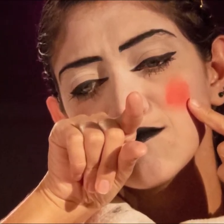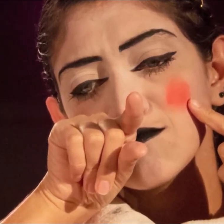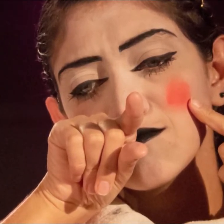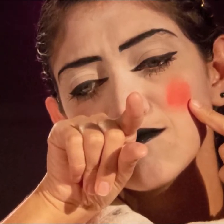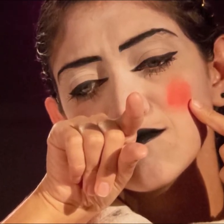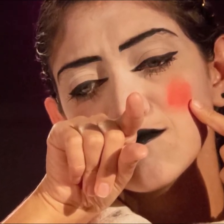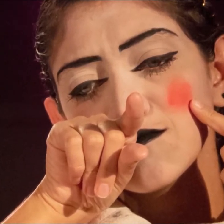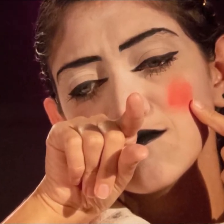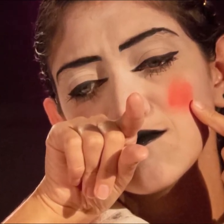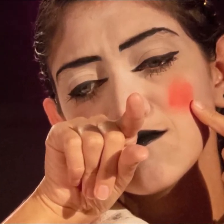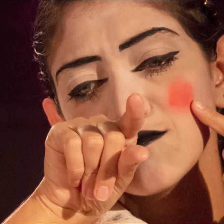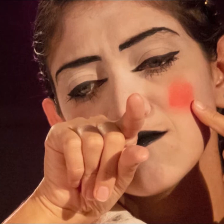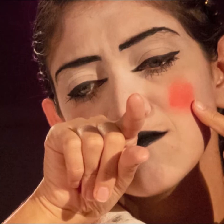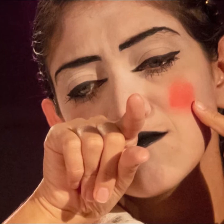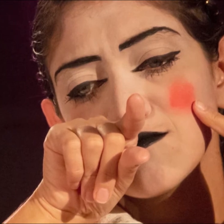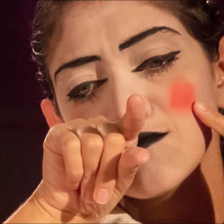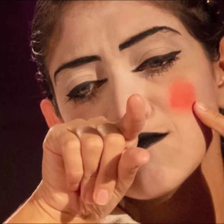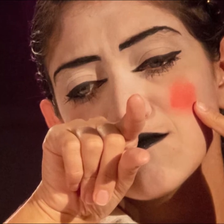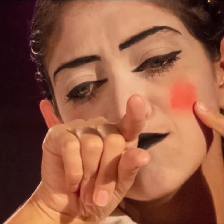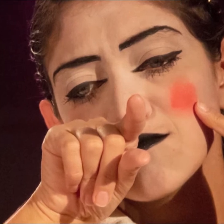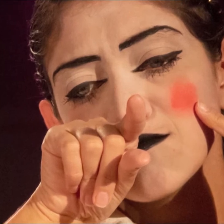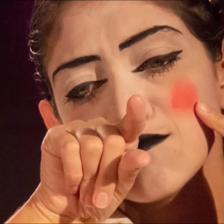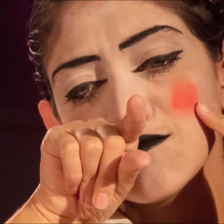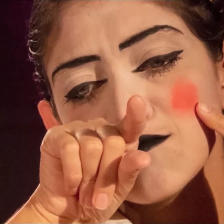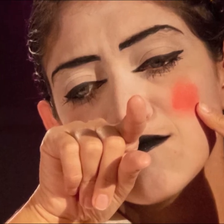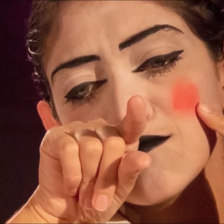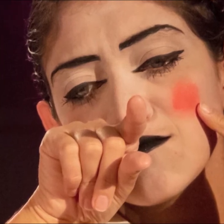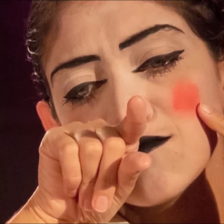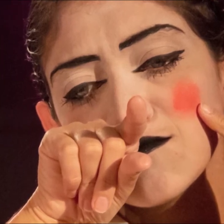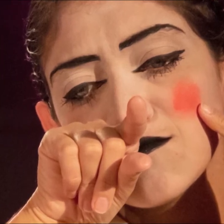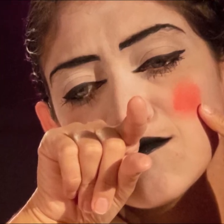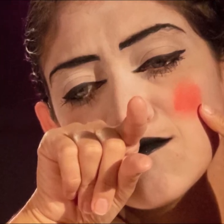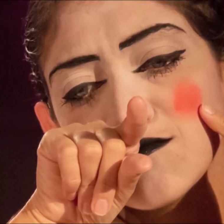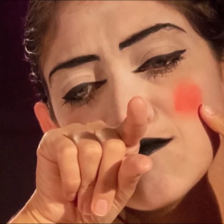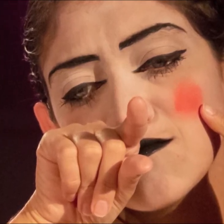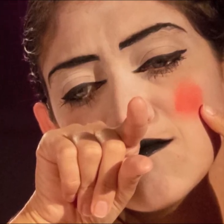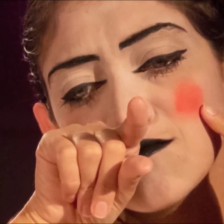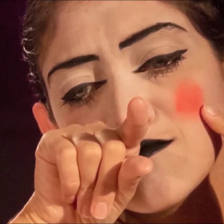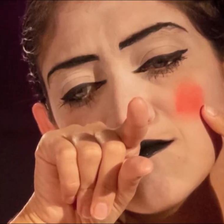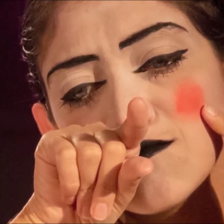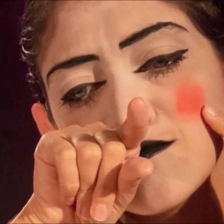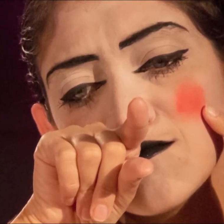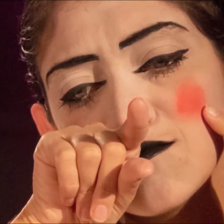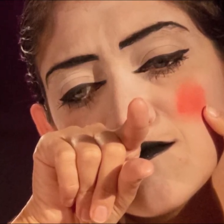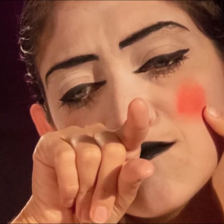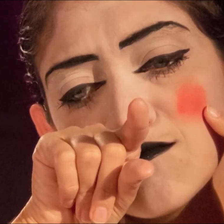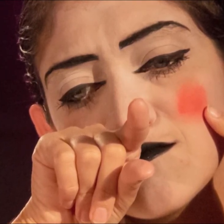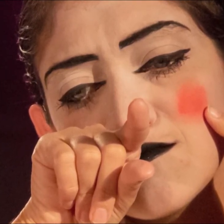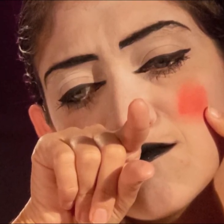frente da boca, com o punho fechado, tendo apenas o indicador e o polegar apontando para a frente, como uma pinça.